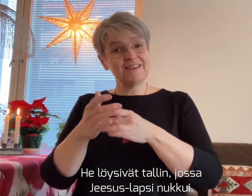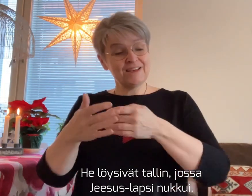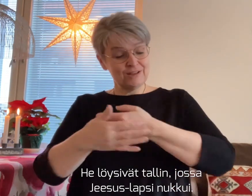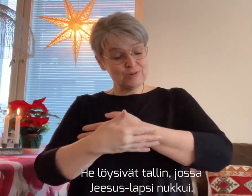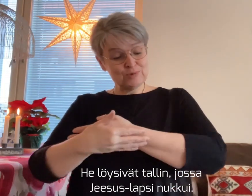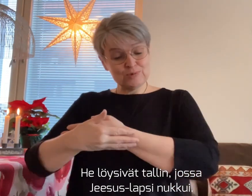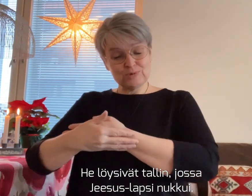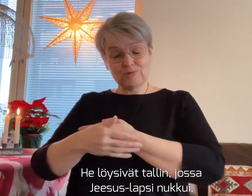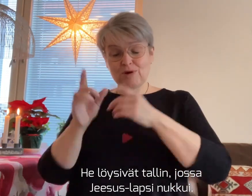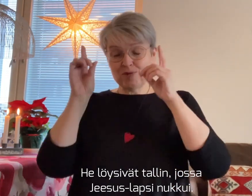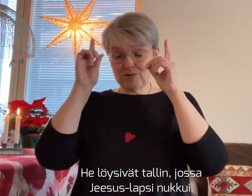nukkui.